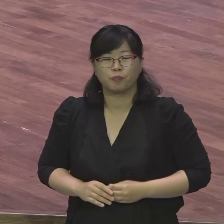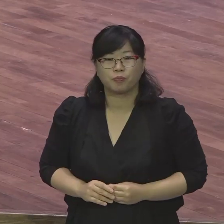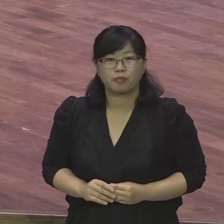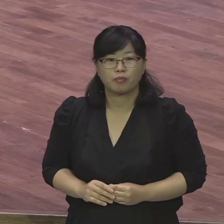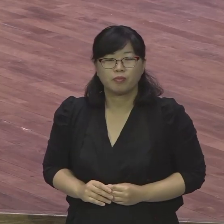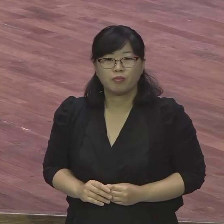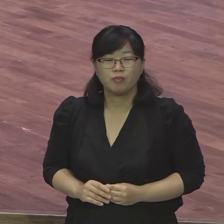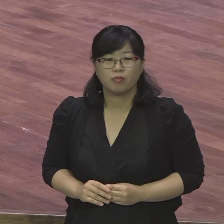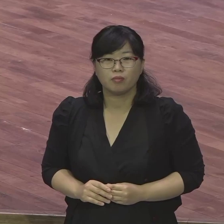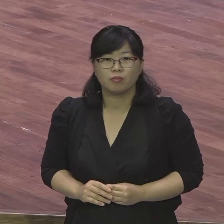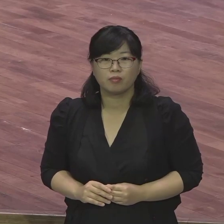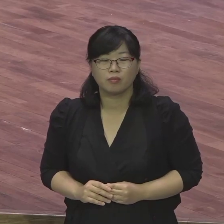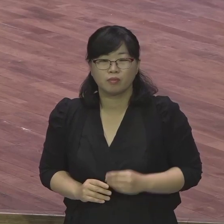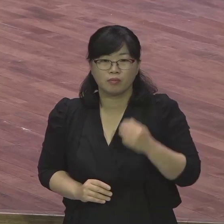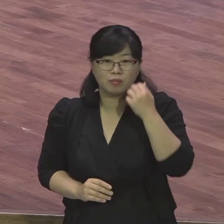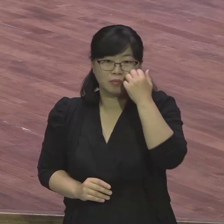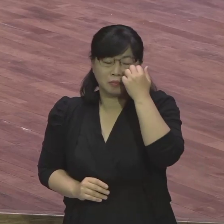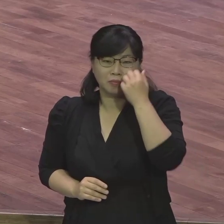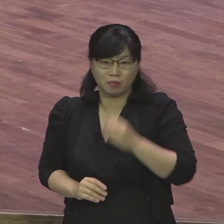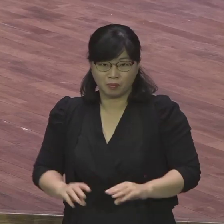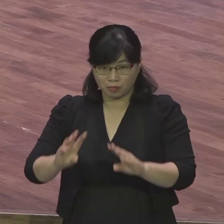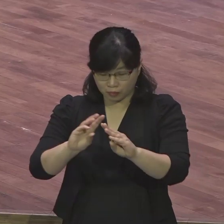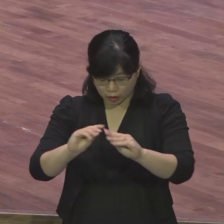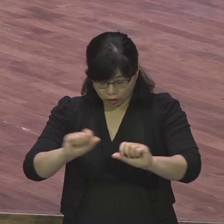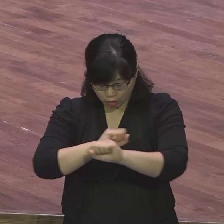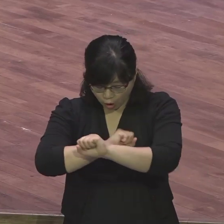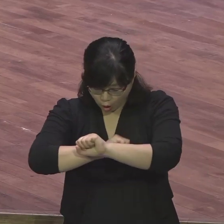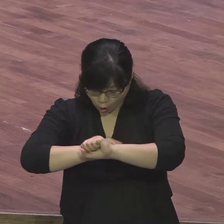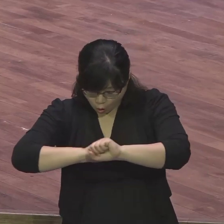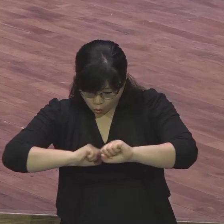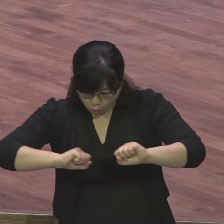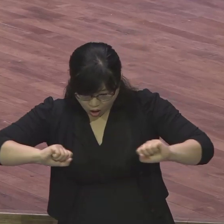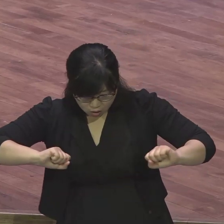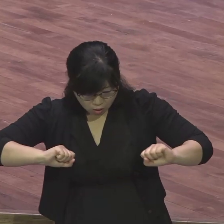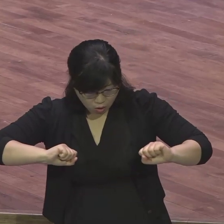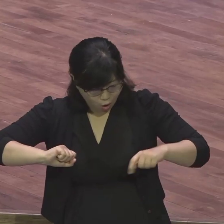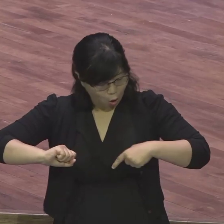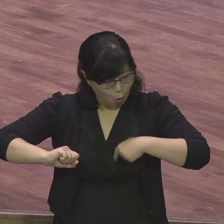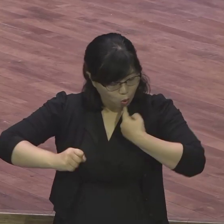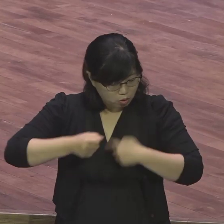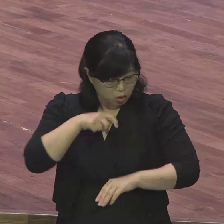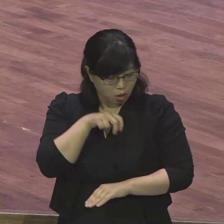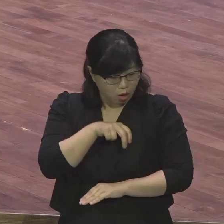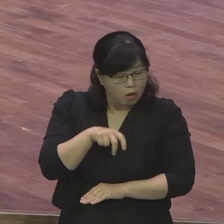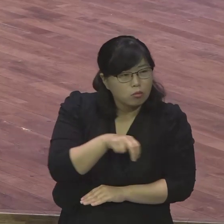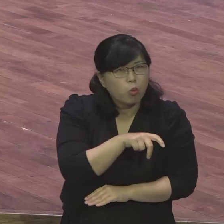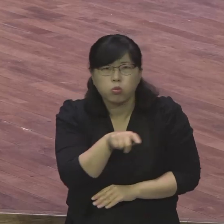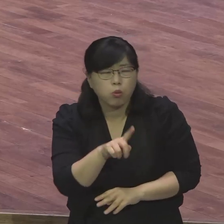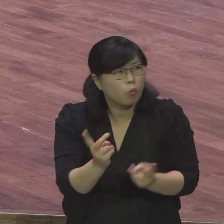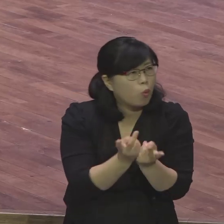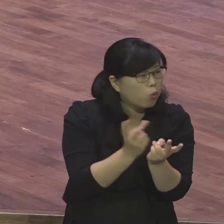쫙 나갑니다 성령의 도우신 받으니까 문제 사건 패스 통과 오버 그냥 지나가요